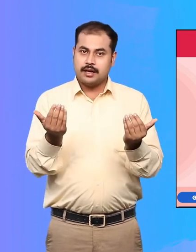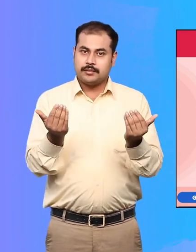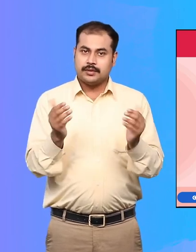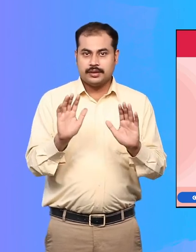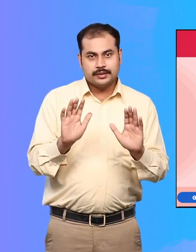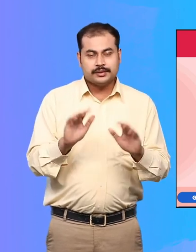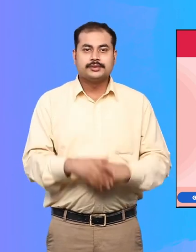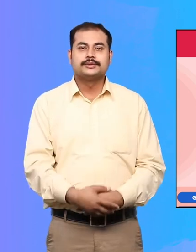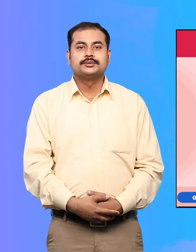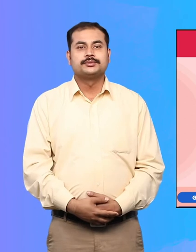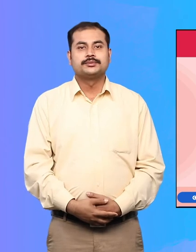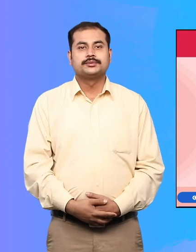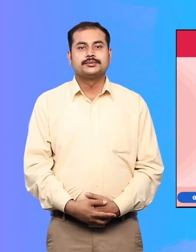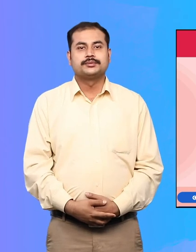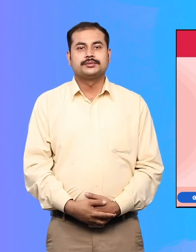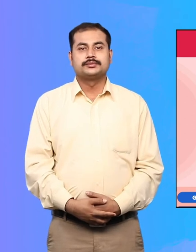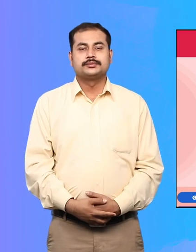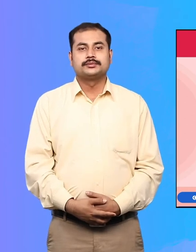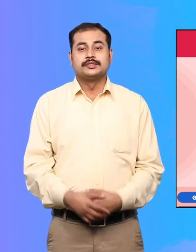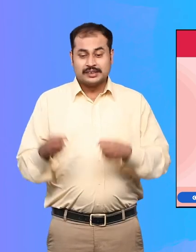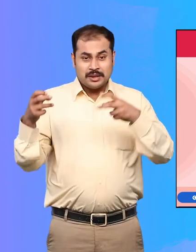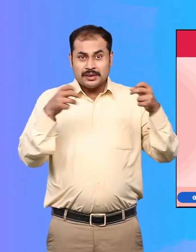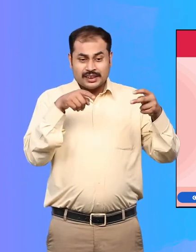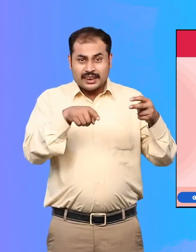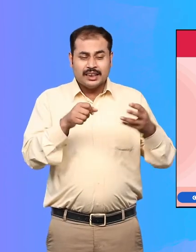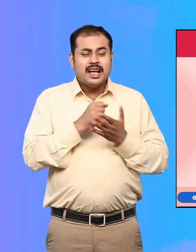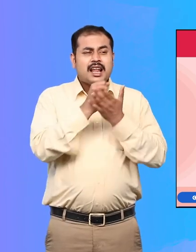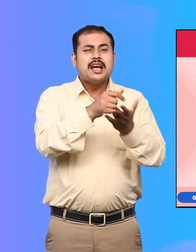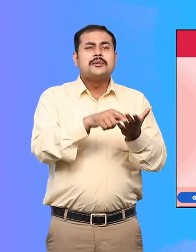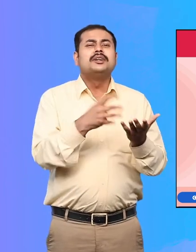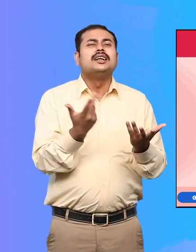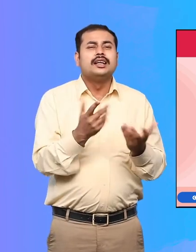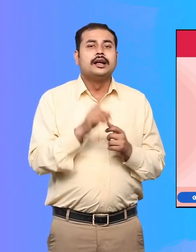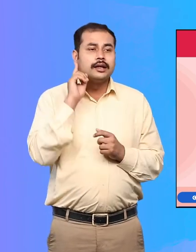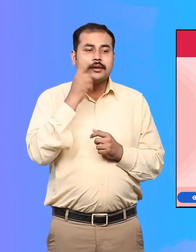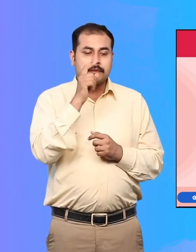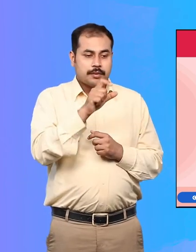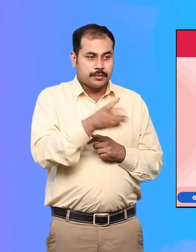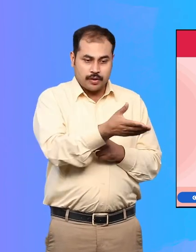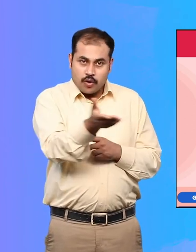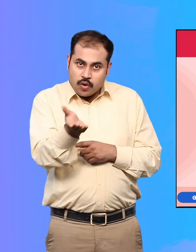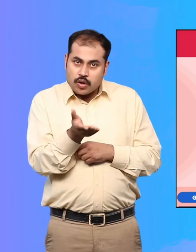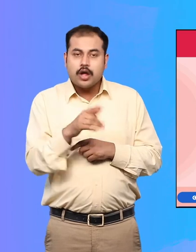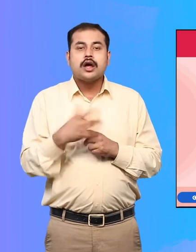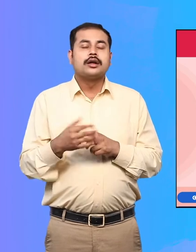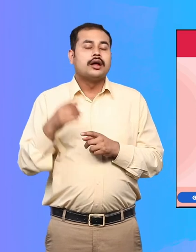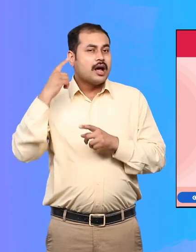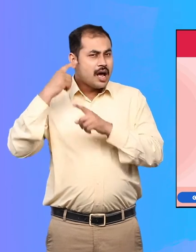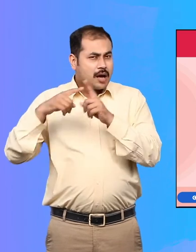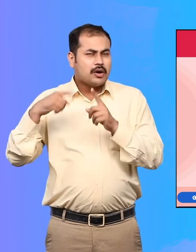दर्शाता है इस सुविधा से उन लोगों को मदद होती है, जिन्हें कम